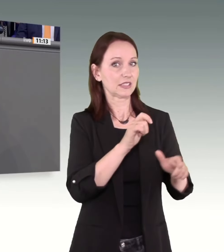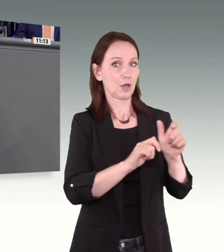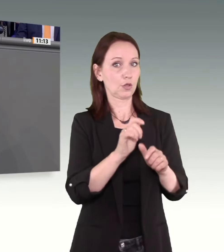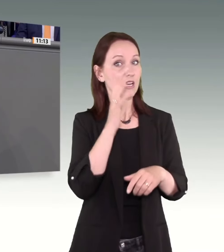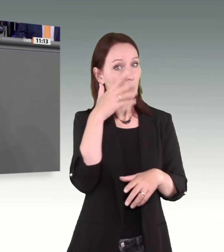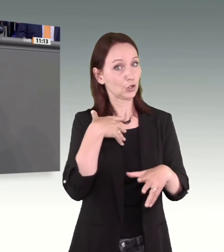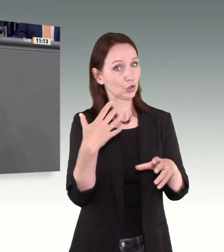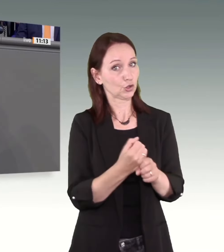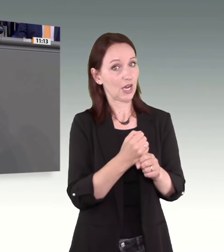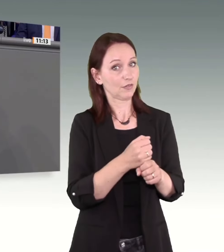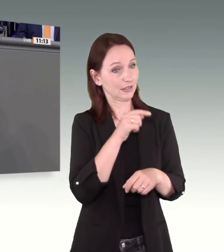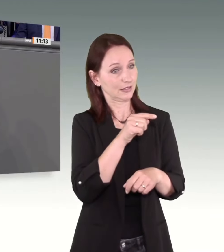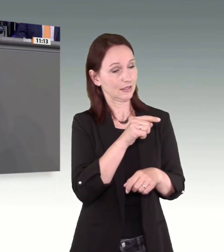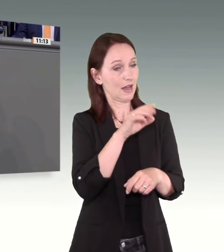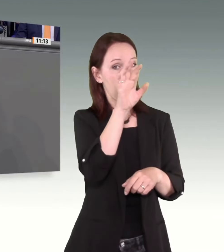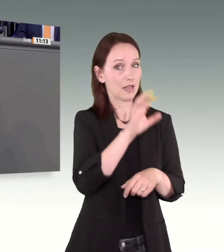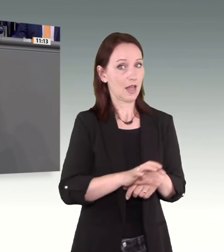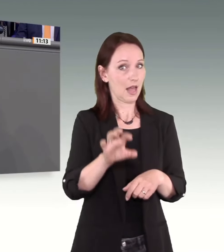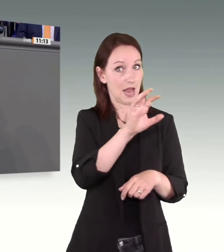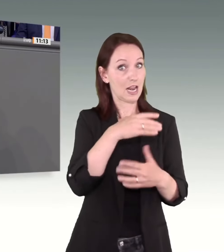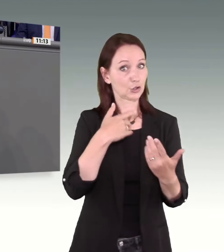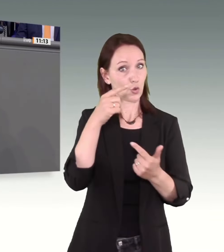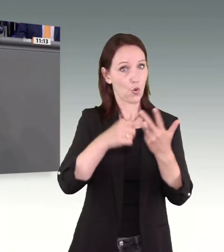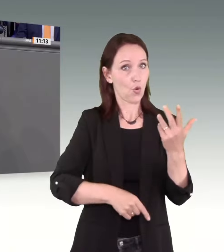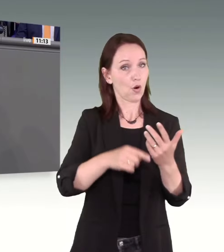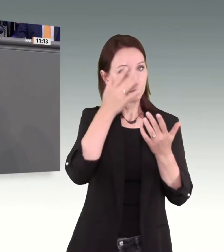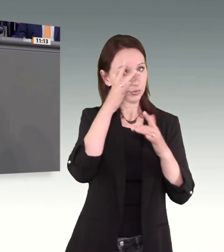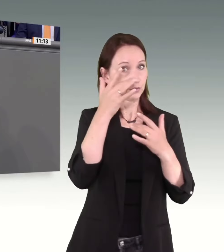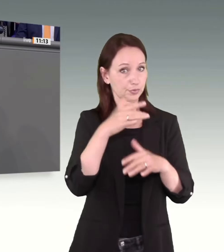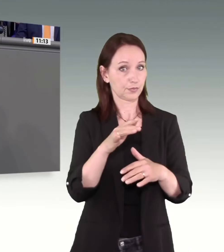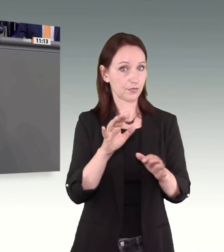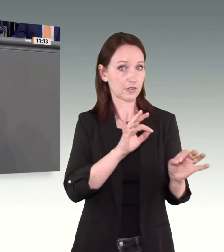gemeinsam gelingen würde, die Zustimmung der Länder zu diesem Ansatz zu einzuwerben.